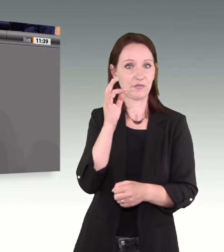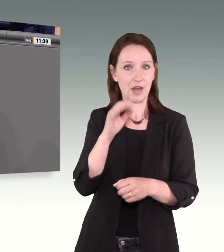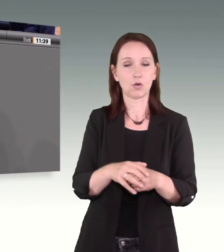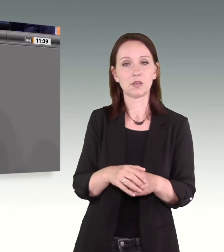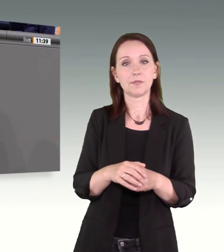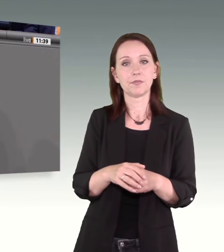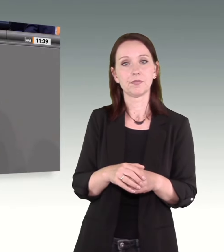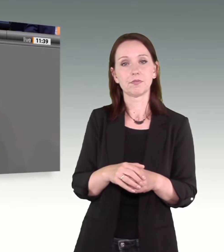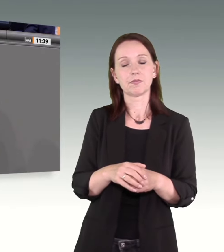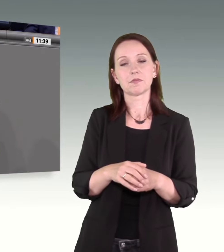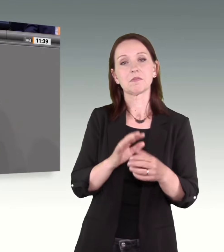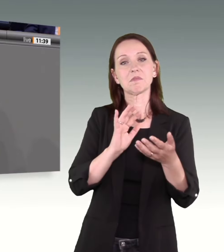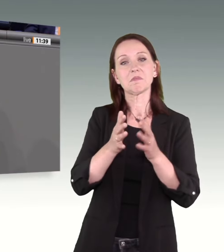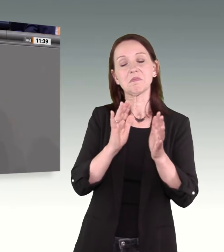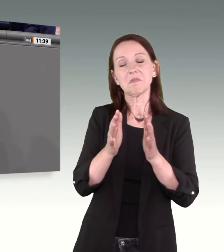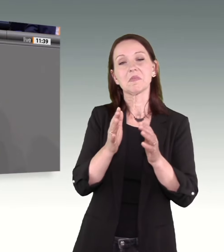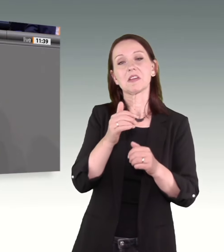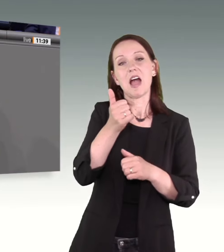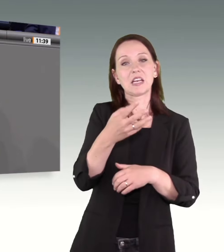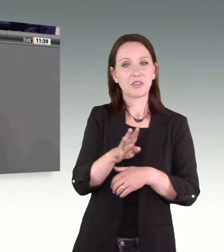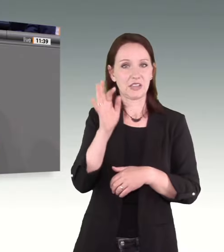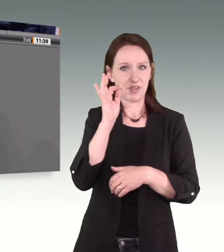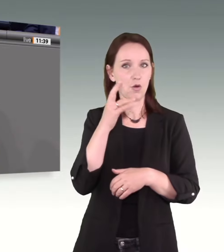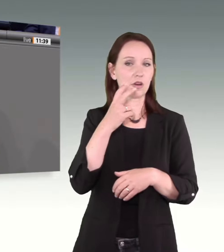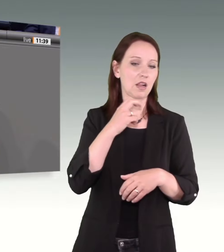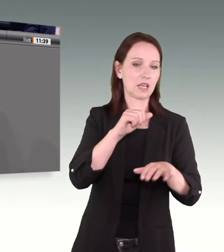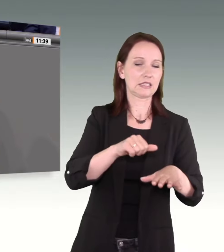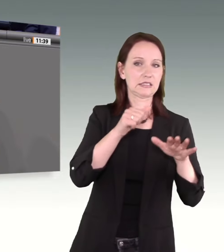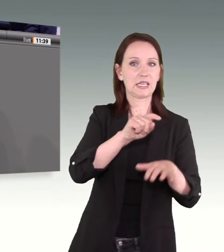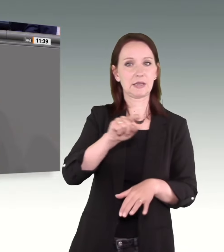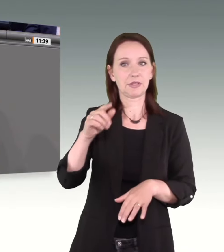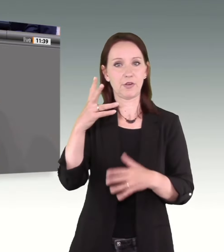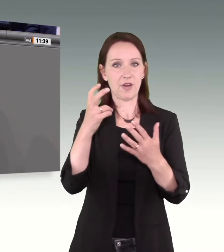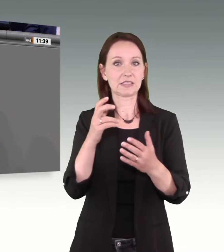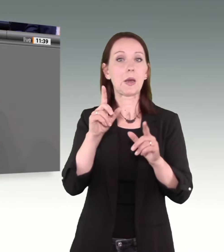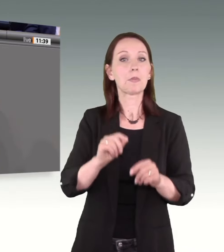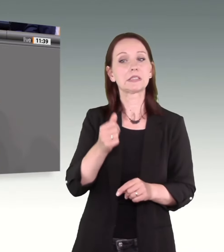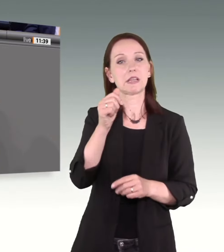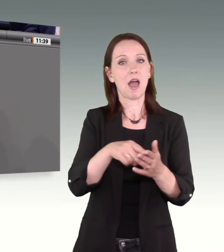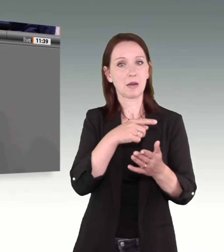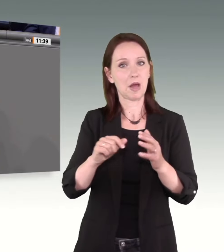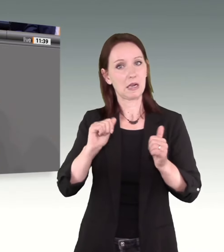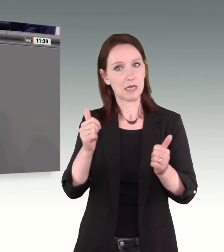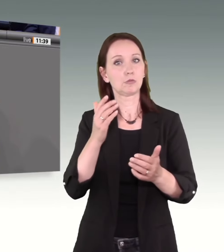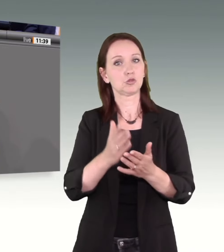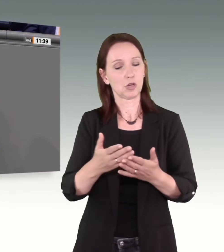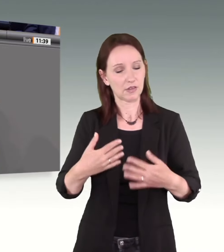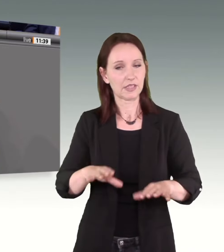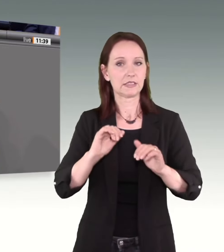Partnerschaftsgewalt erlebt. Die Betroffenen kommen aus allen sozialen Schichten mit unterschiedlichsten